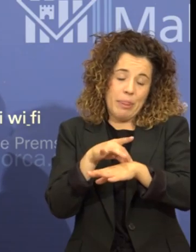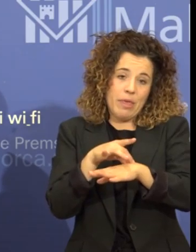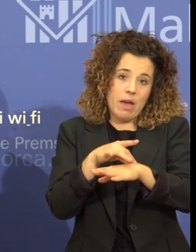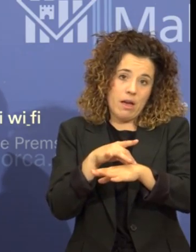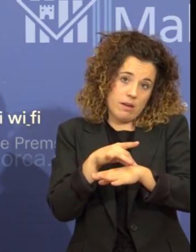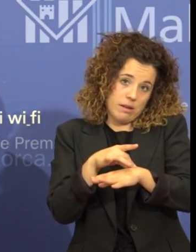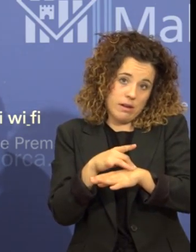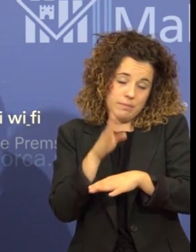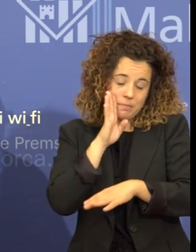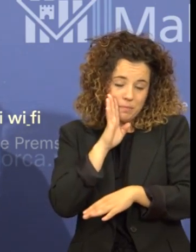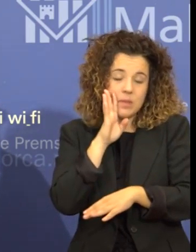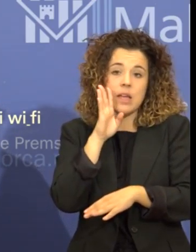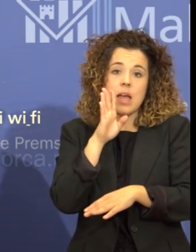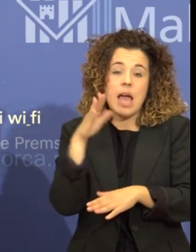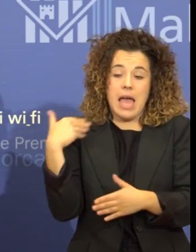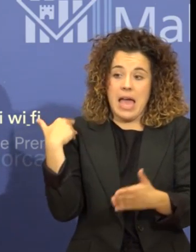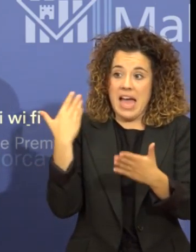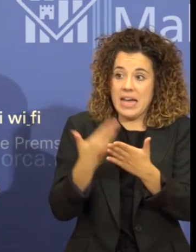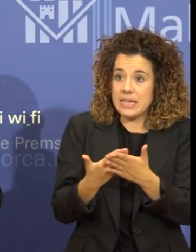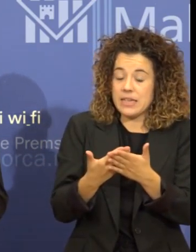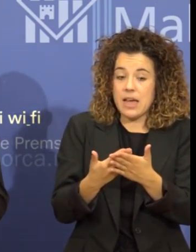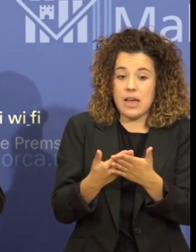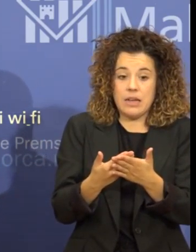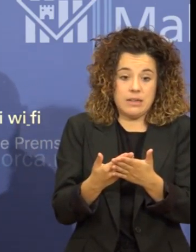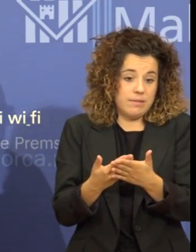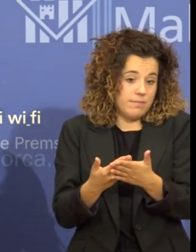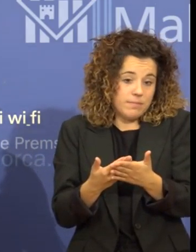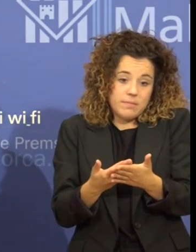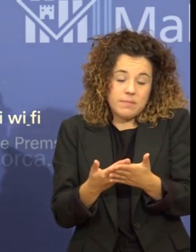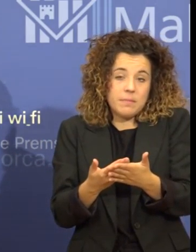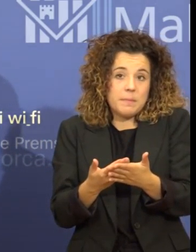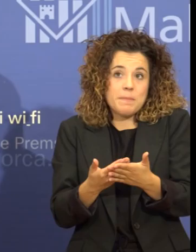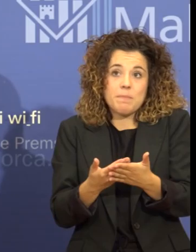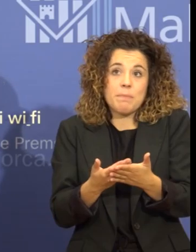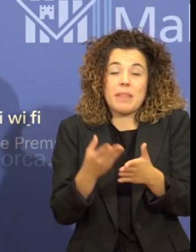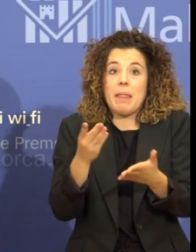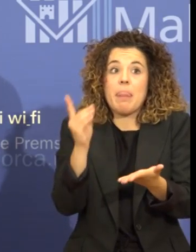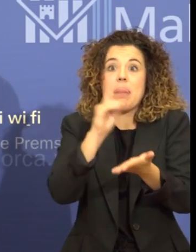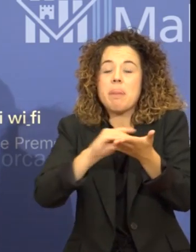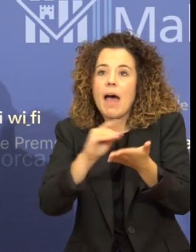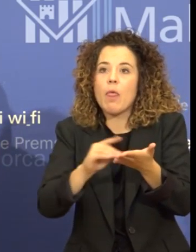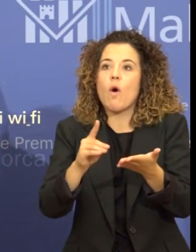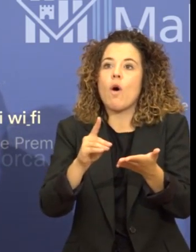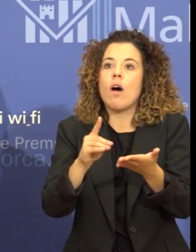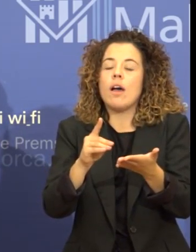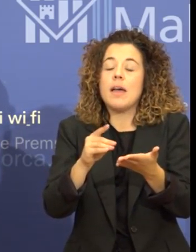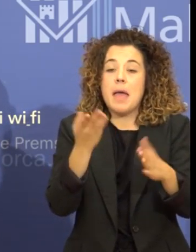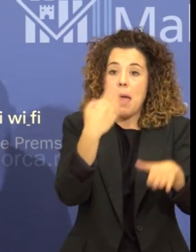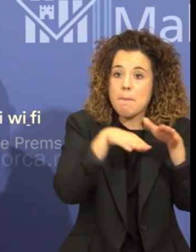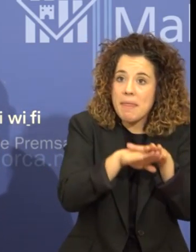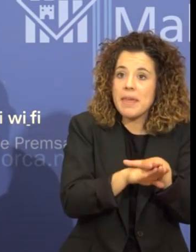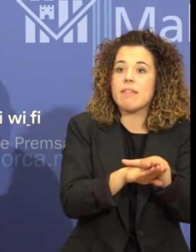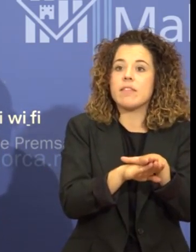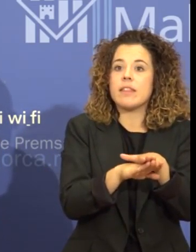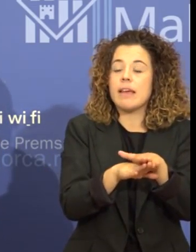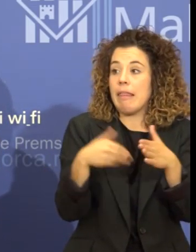ara no tenia un coneixement complet sobre la possible data de prescripció de tots els expedients que